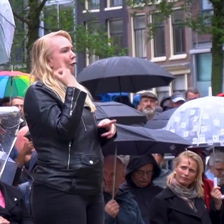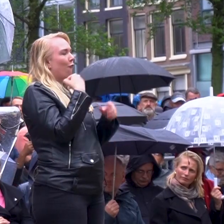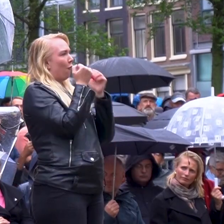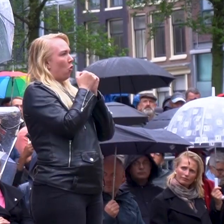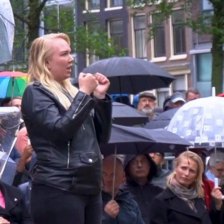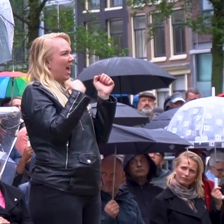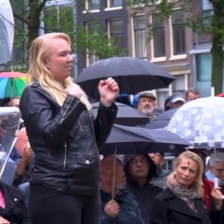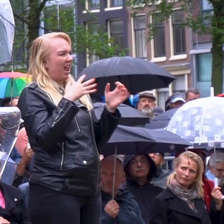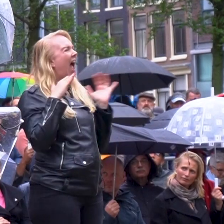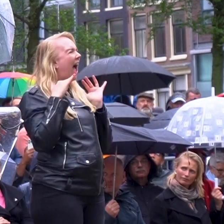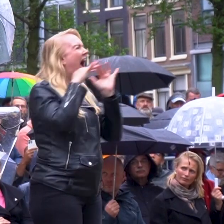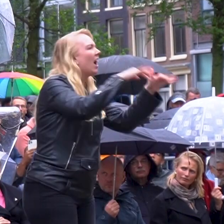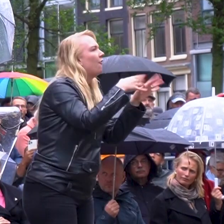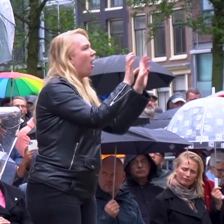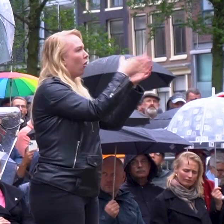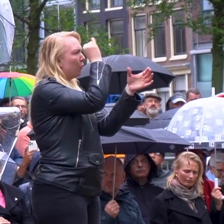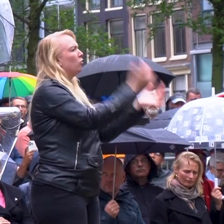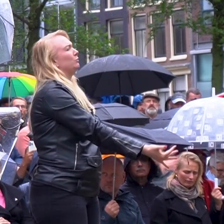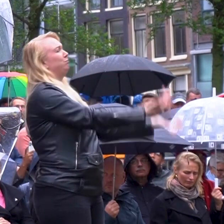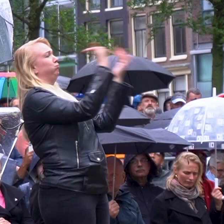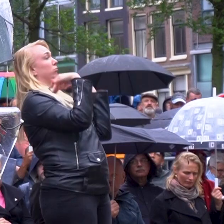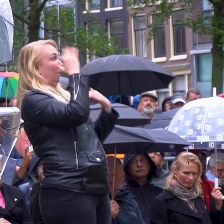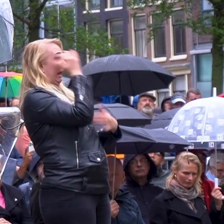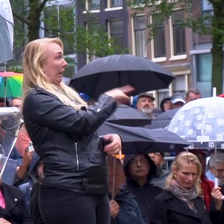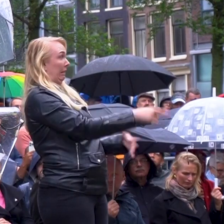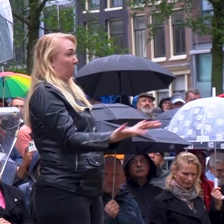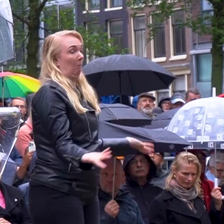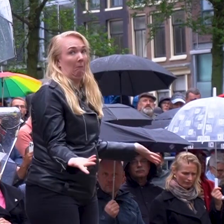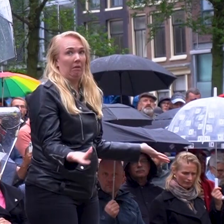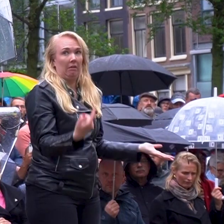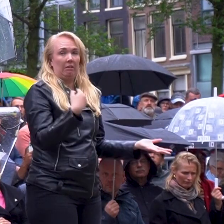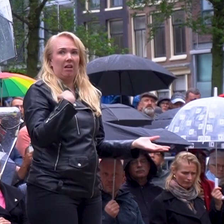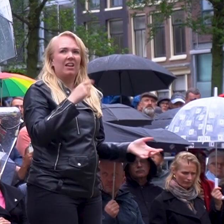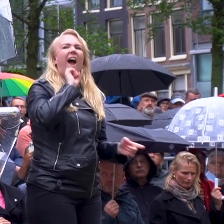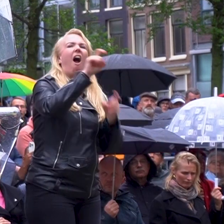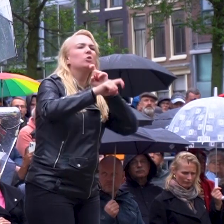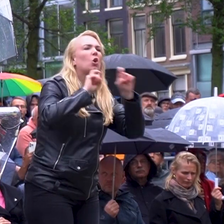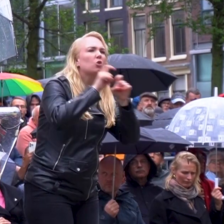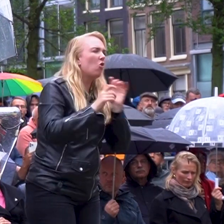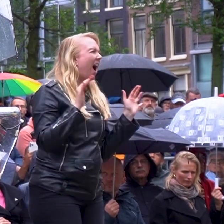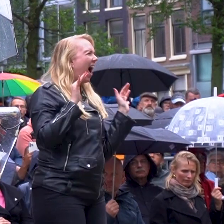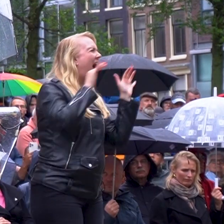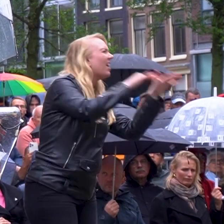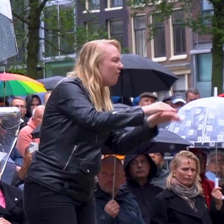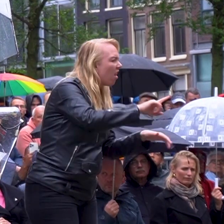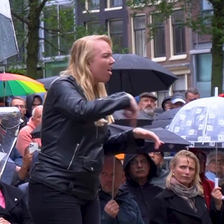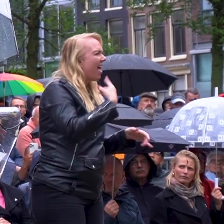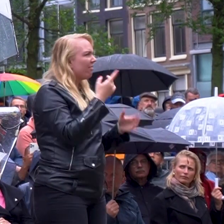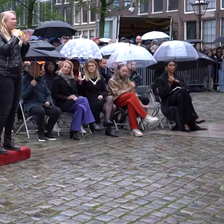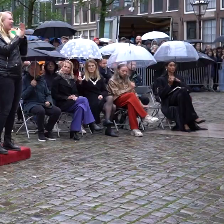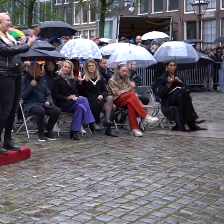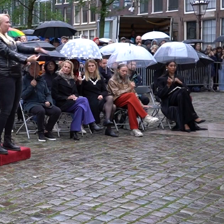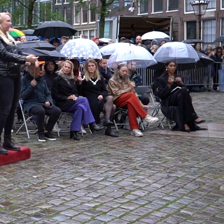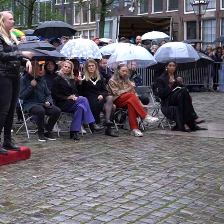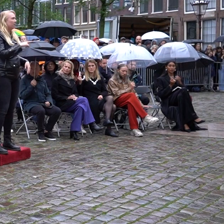werd aangevallen door een groep jongens die ik niet eens ken. Ik werd uitgescholden, aangevallen en vernederd.